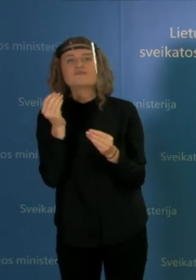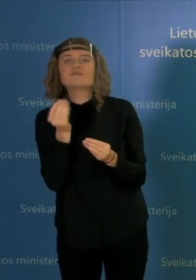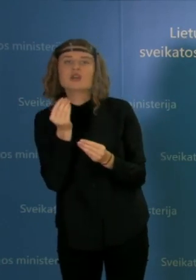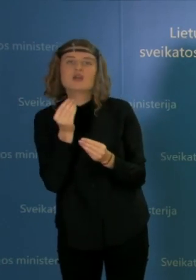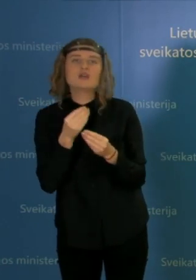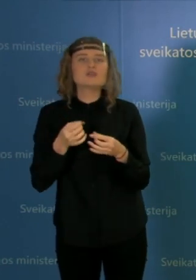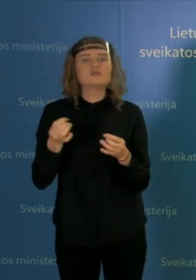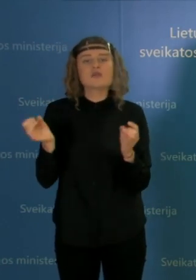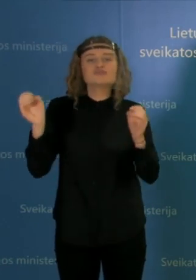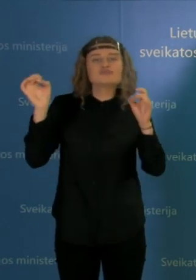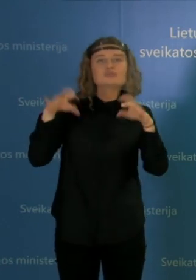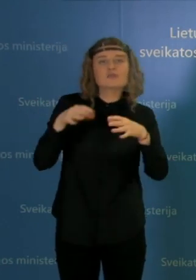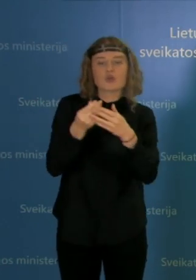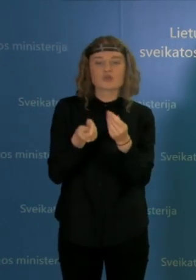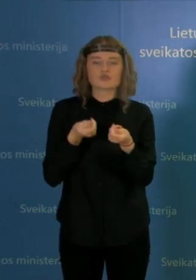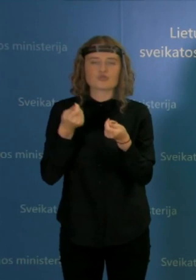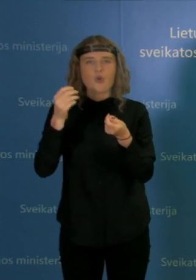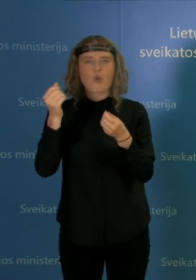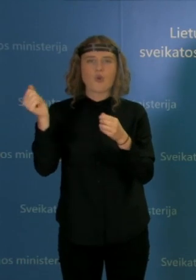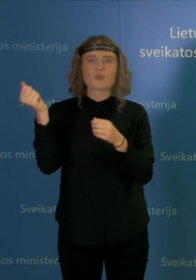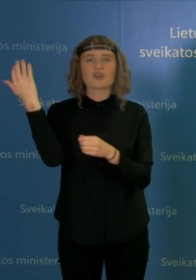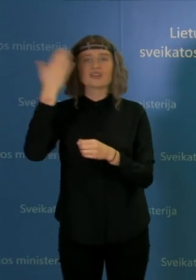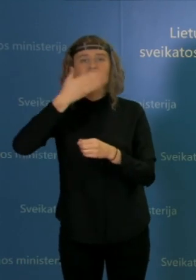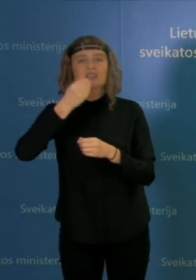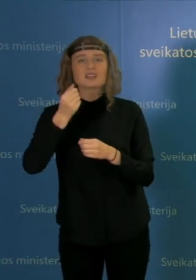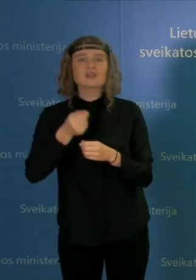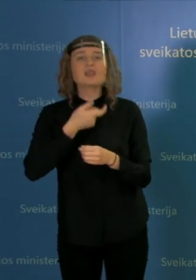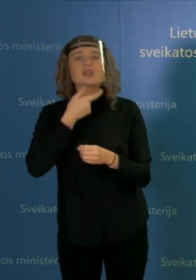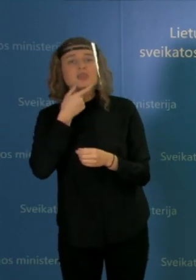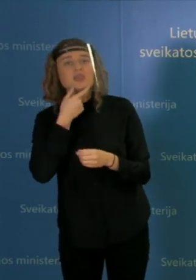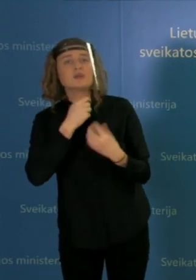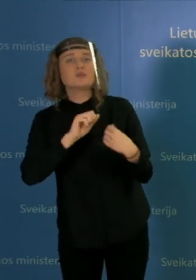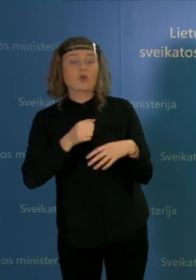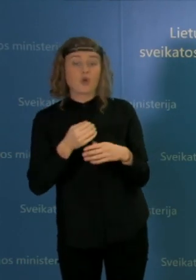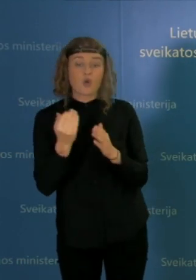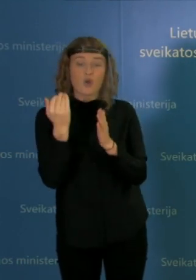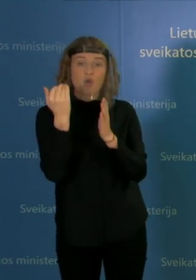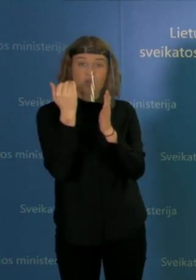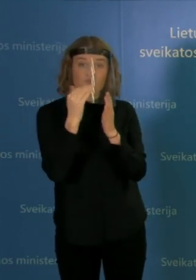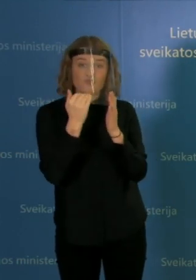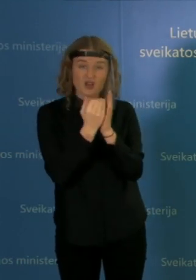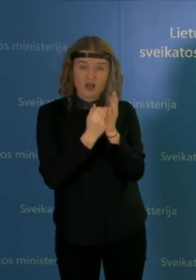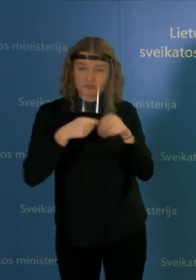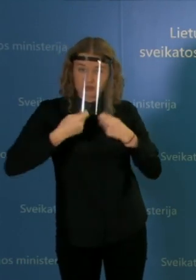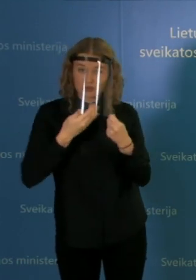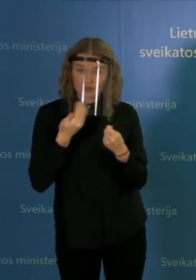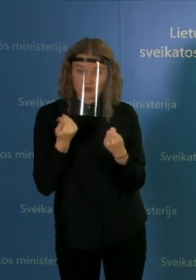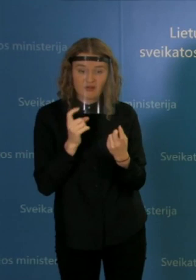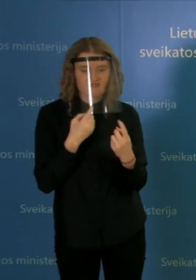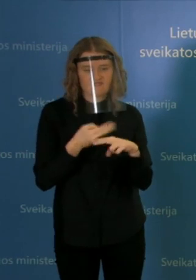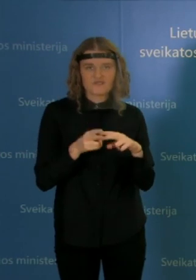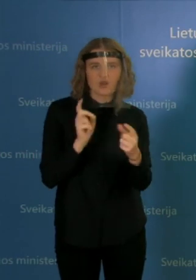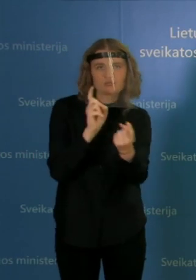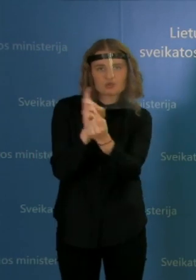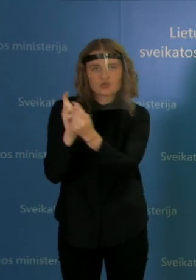organizuojantis, pavyzdžiui, ir kino peržiūras kambariuose, nepažeidžia karantino rekomendacijų nesibūruoti, vengti kontaktų? Viešbučiai sako,